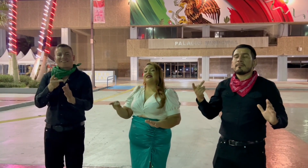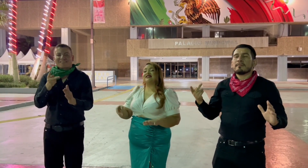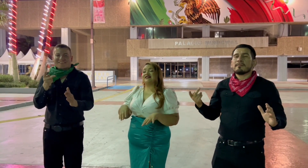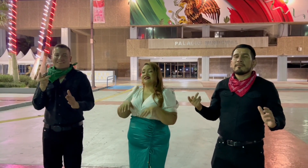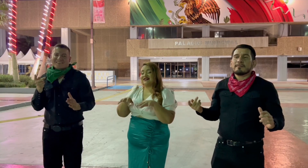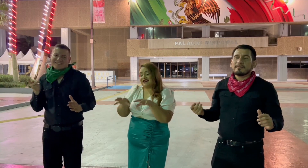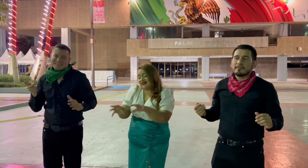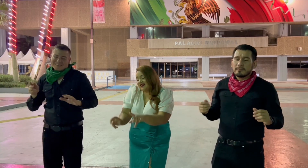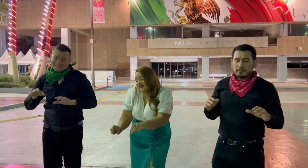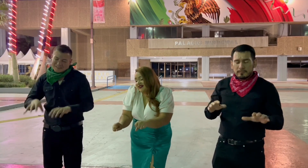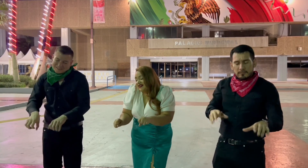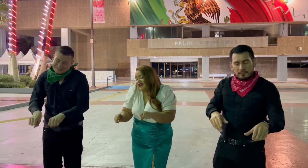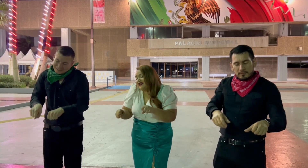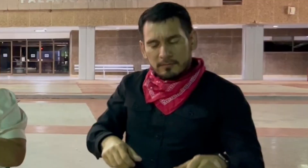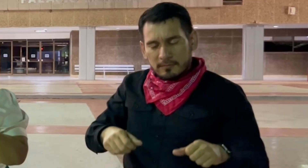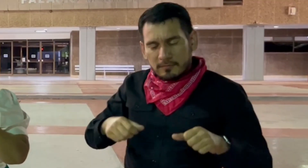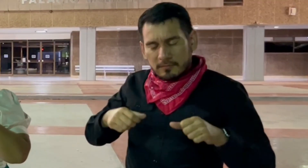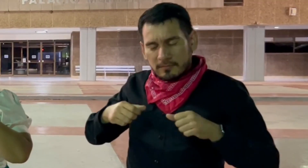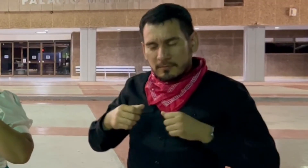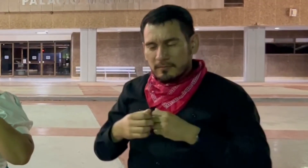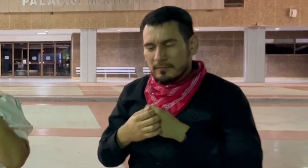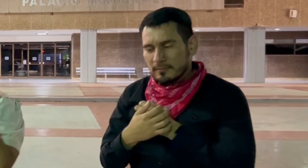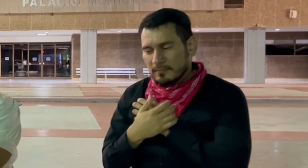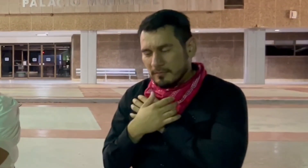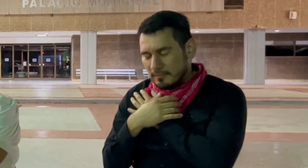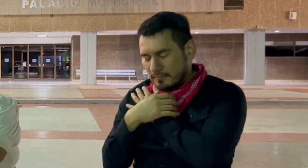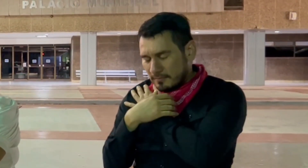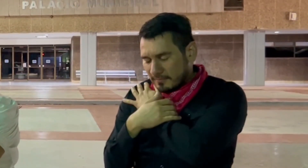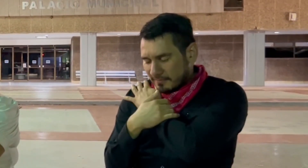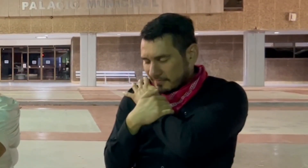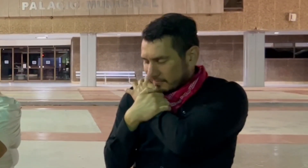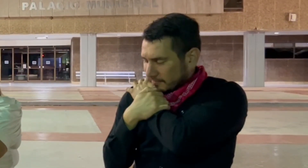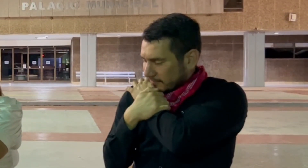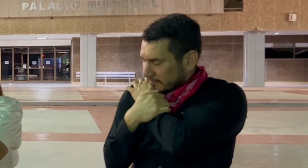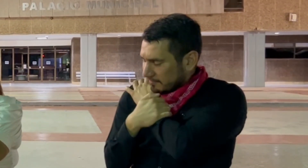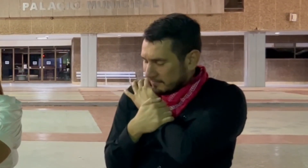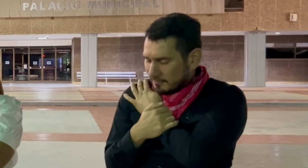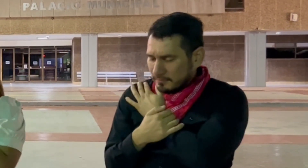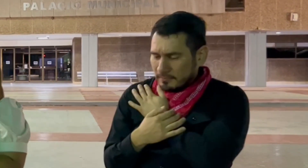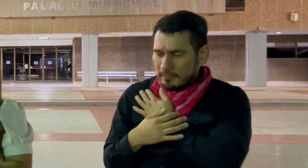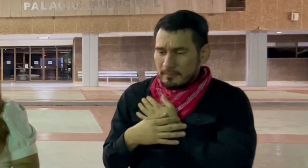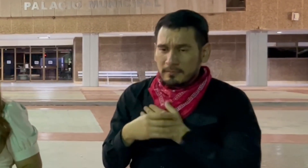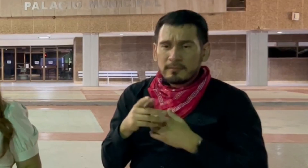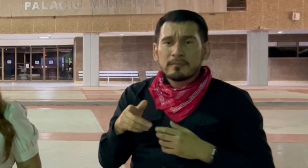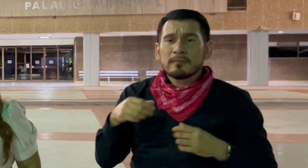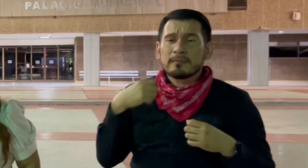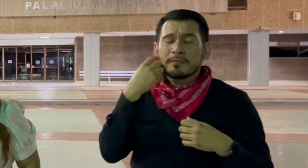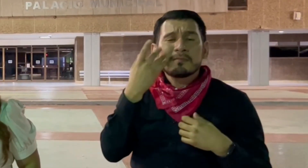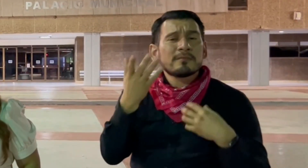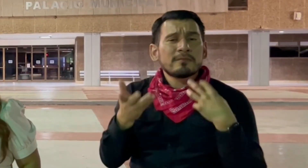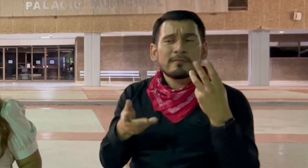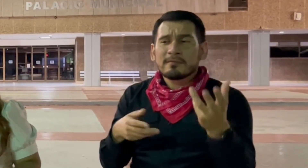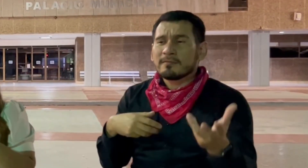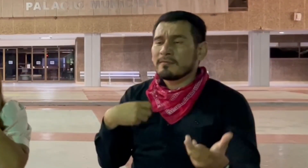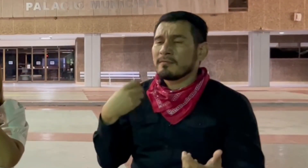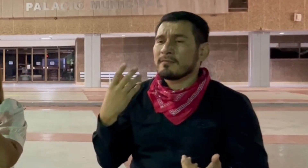Entre tus brazos Tú me querías decir no